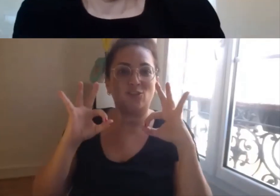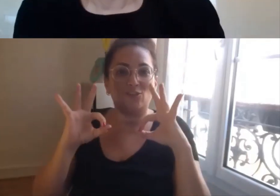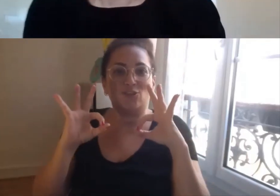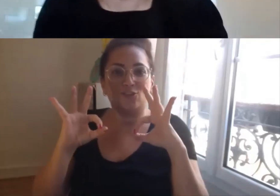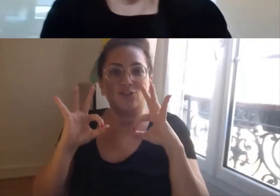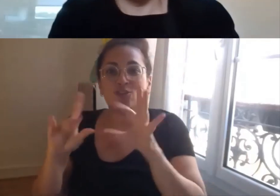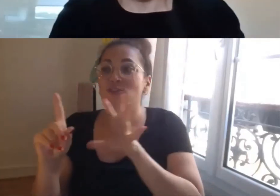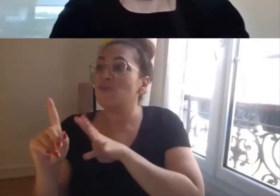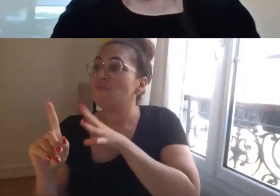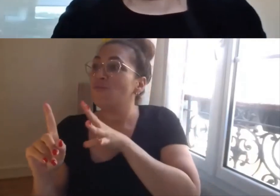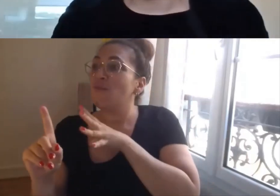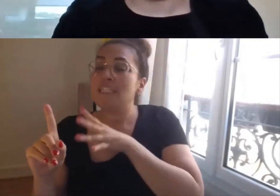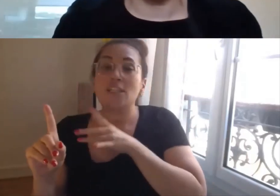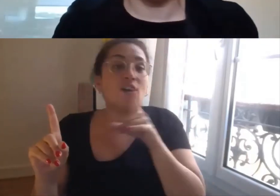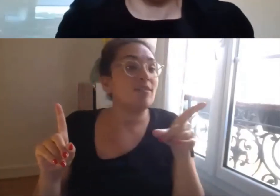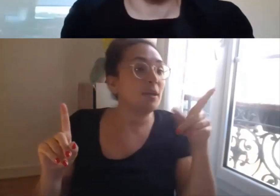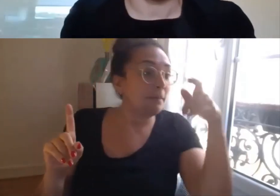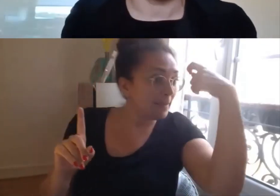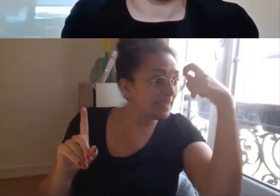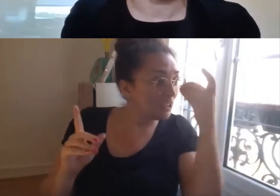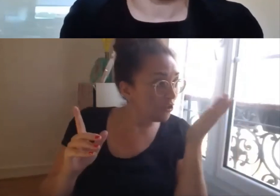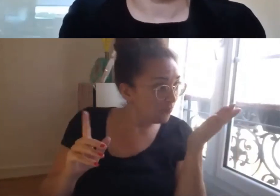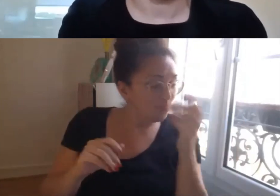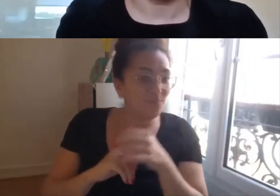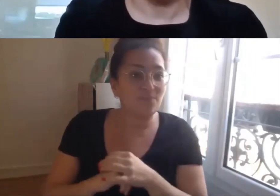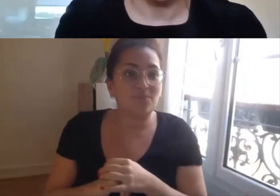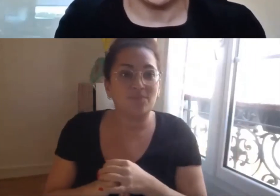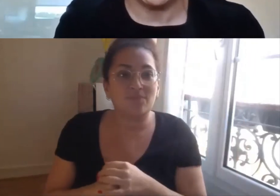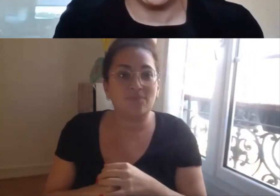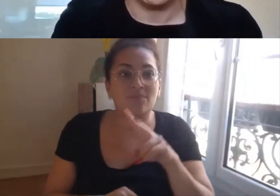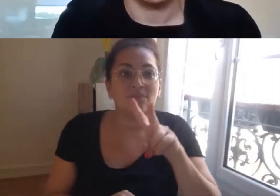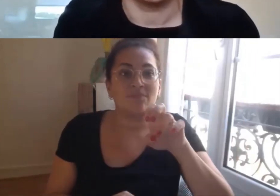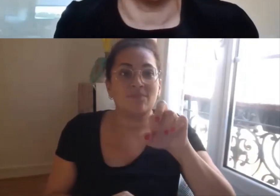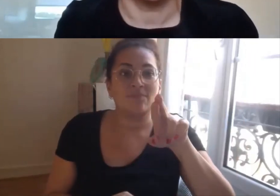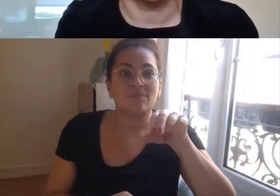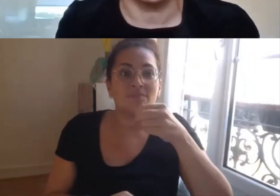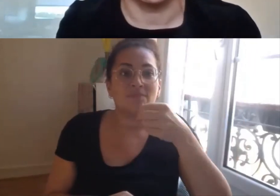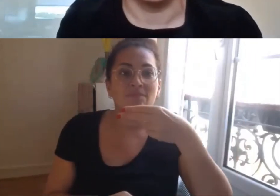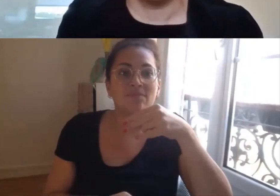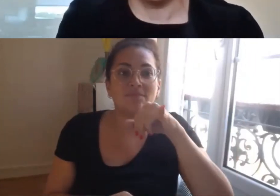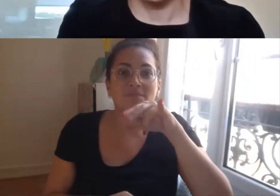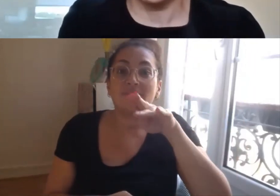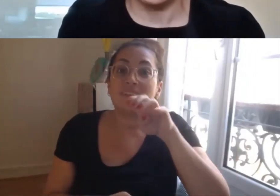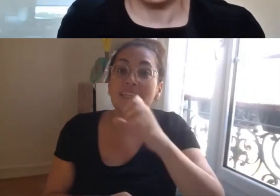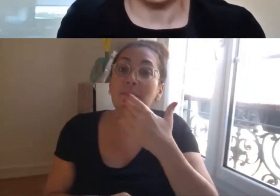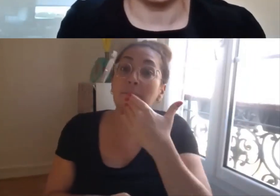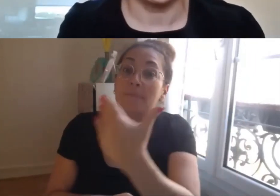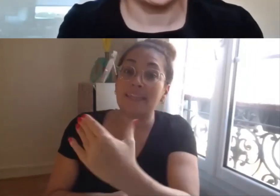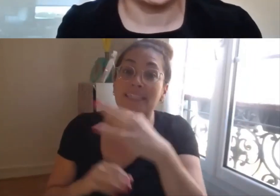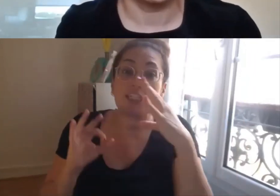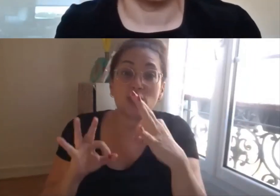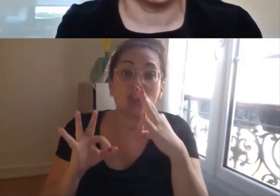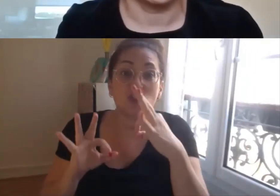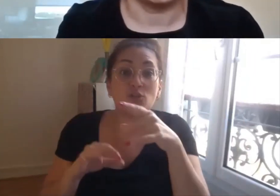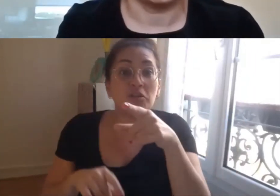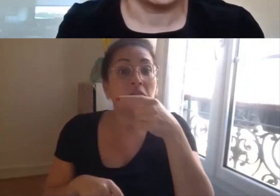vous cède la parole merci beaucoup Véronique effectivement c'est un discours émouvant c'est un discours que d'ailleurs